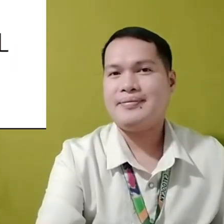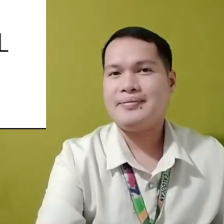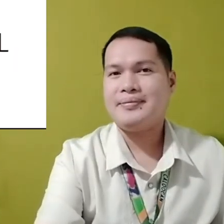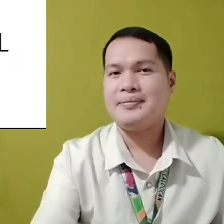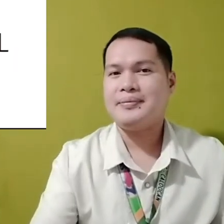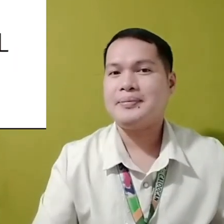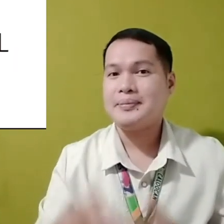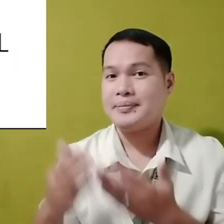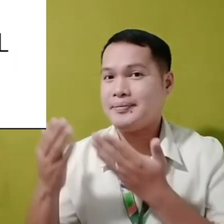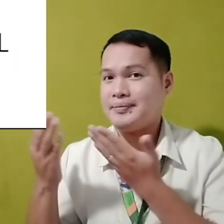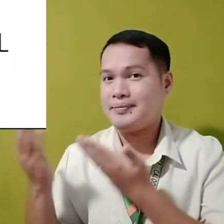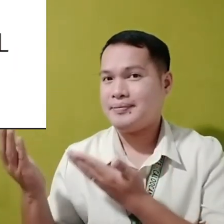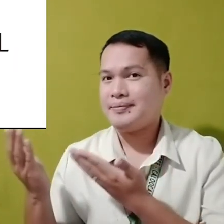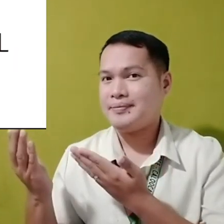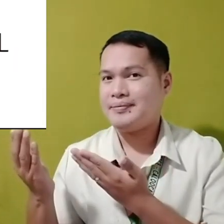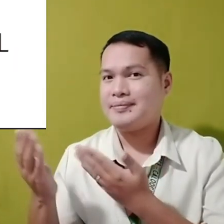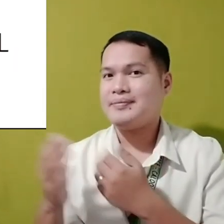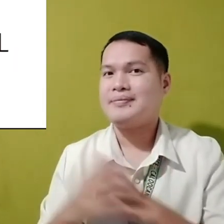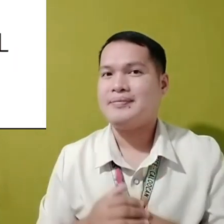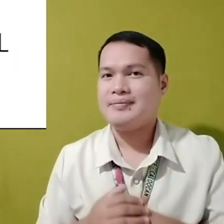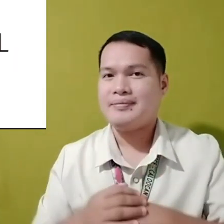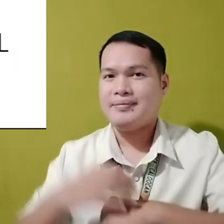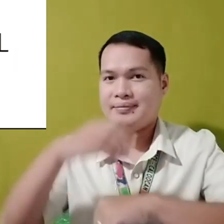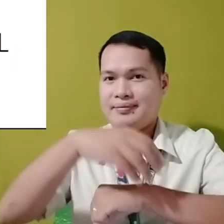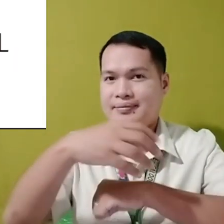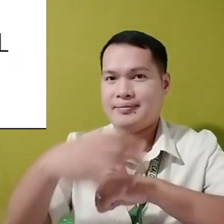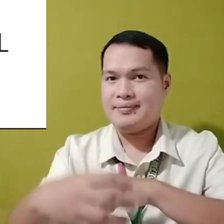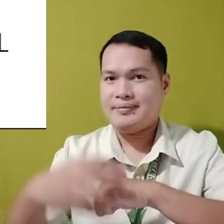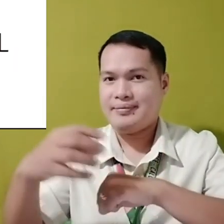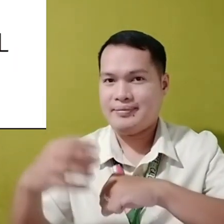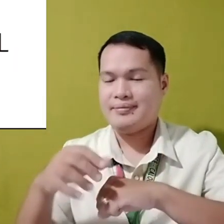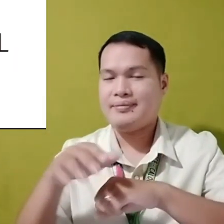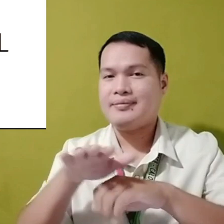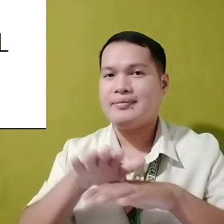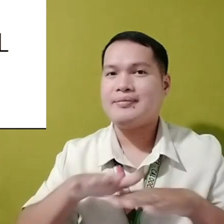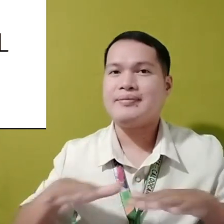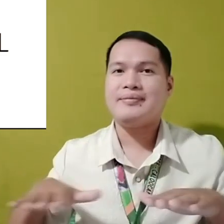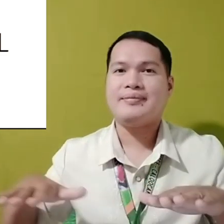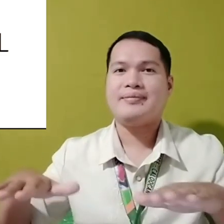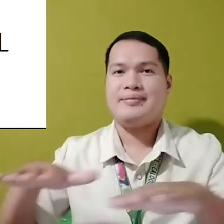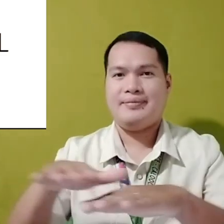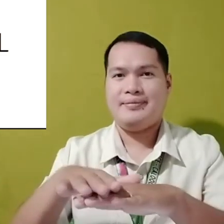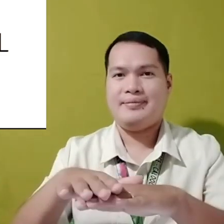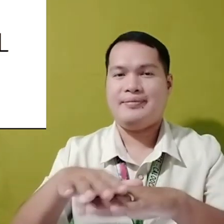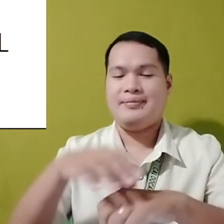Plane Next ay Continental Plane